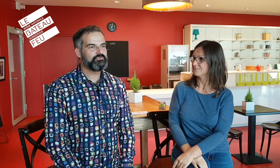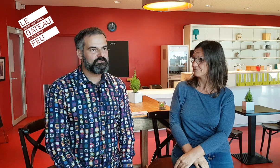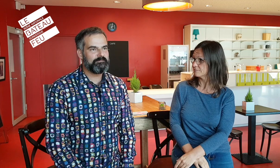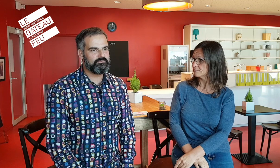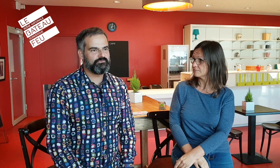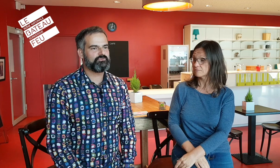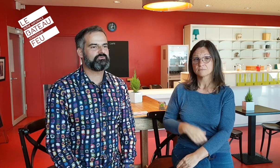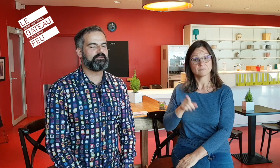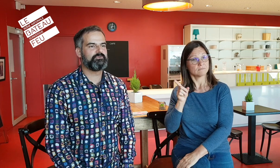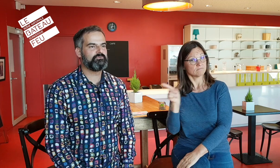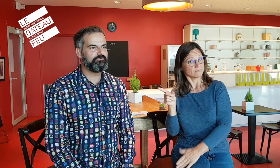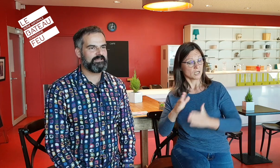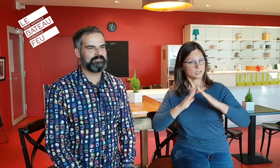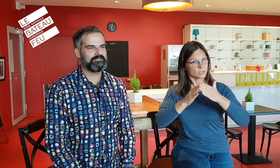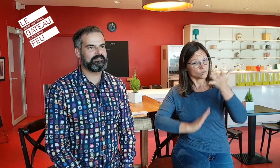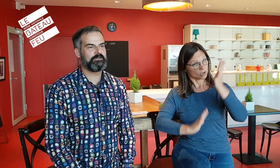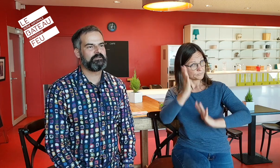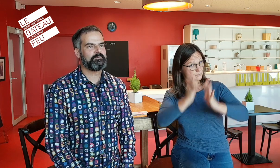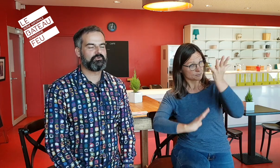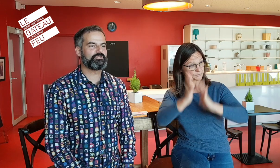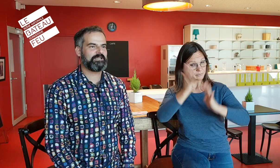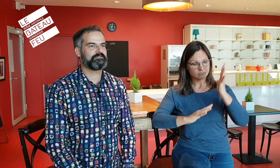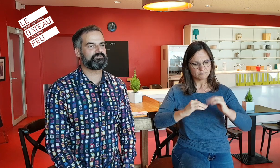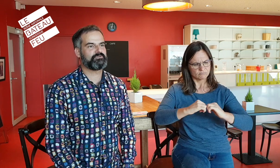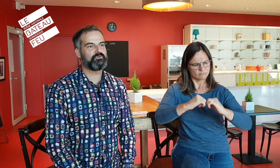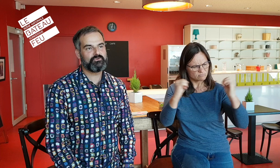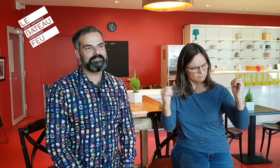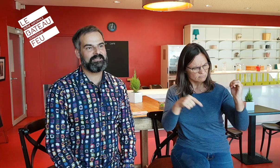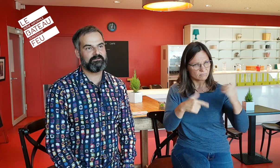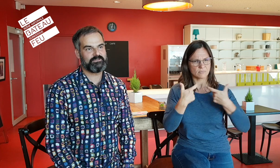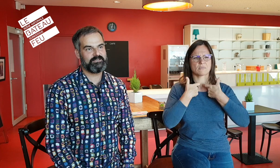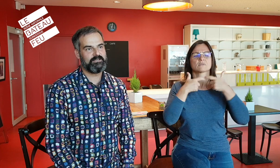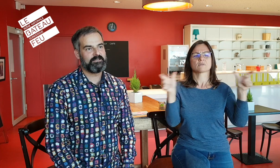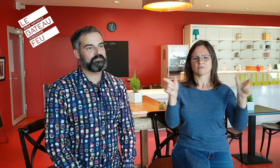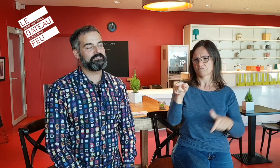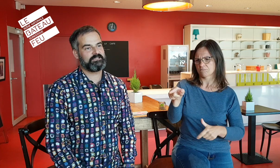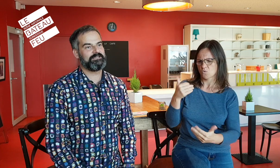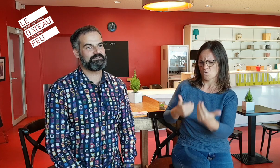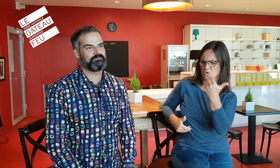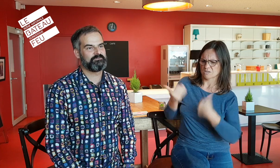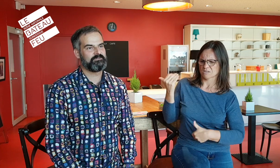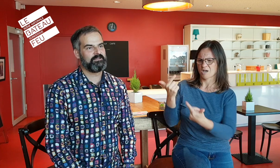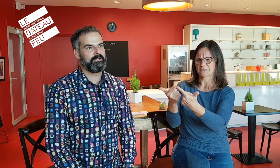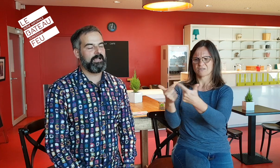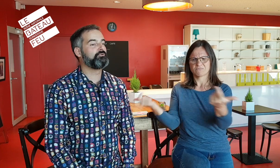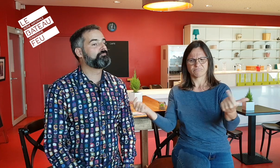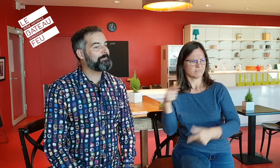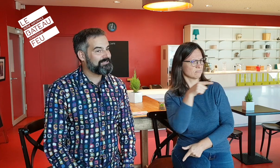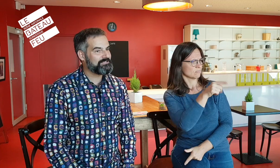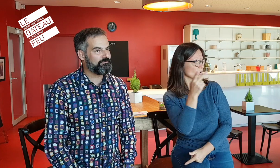souhaite que le Bateau-feu soit un lieu ouvert et accessible pour que chacun se sente autorisé à y entrer sans discrimination. Un lieu pour partager sa